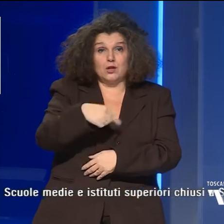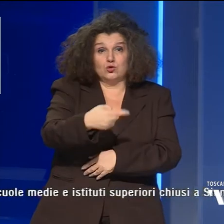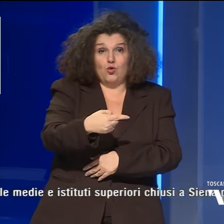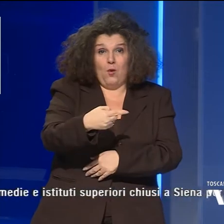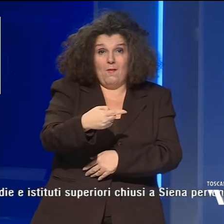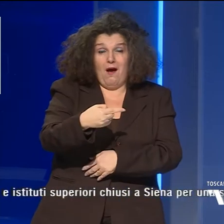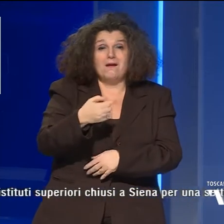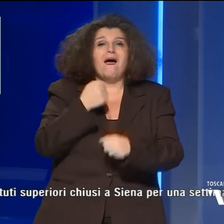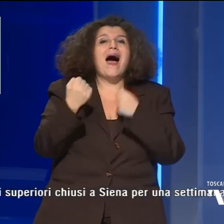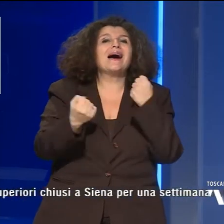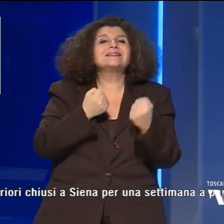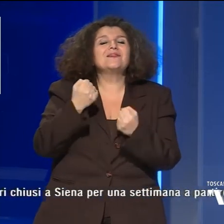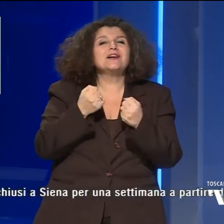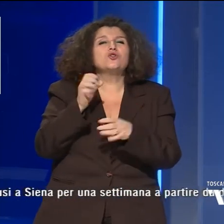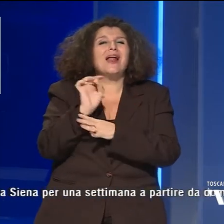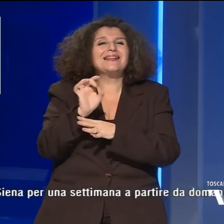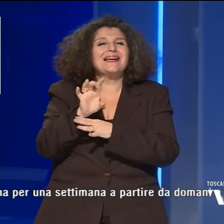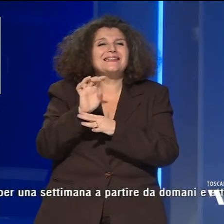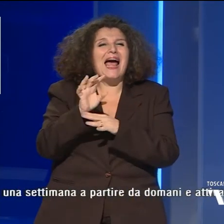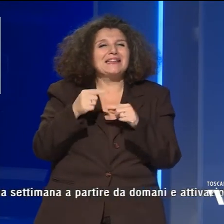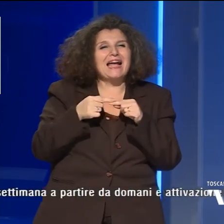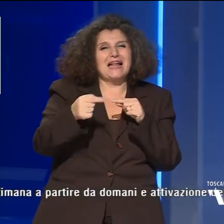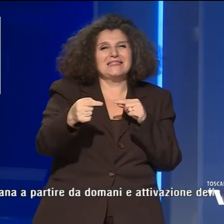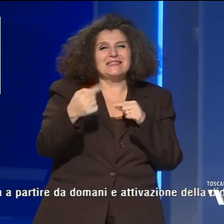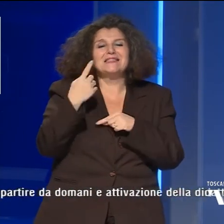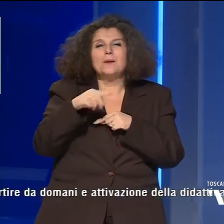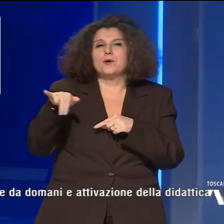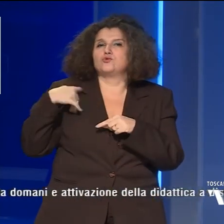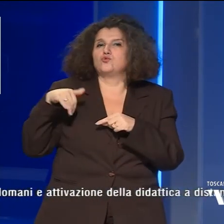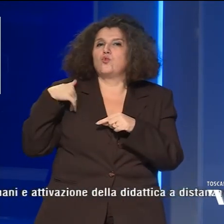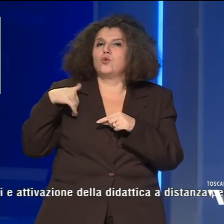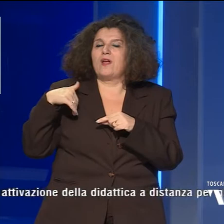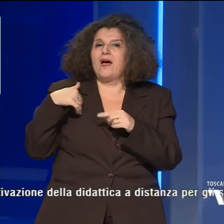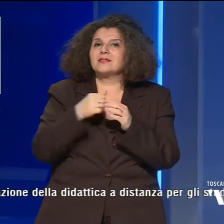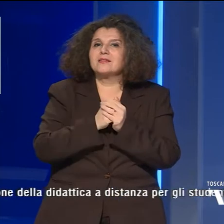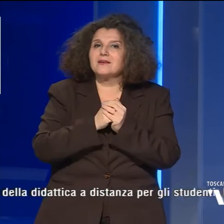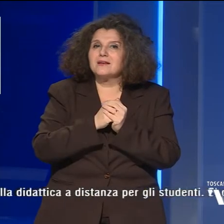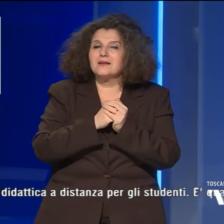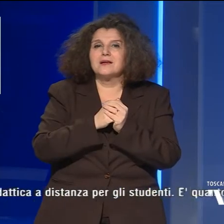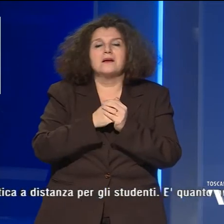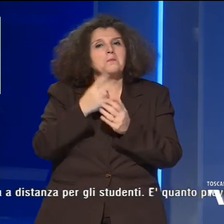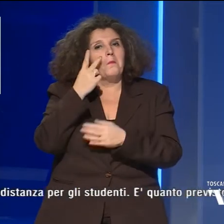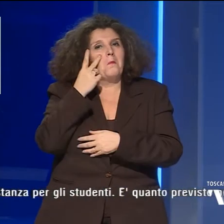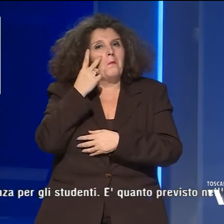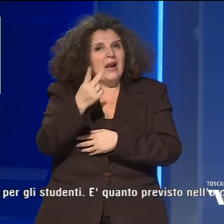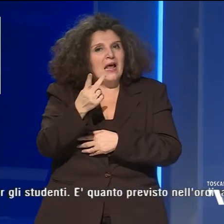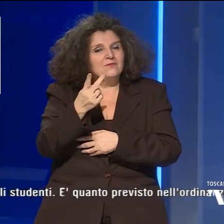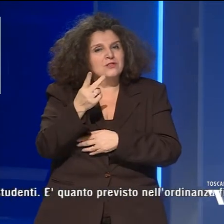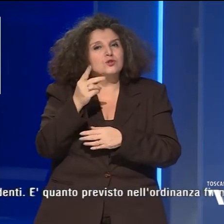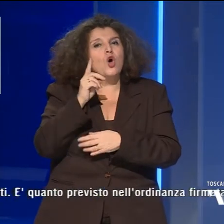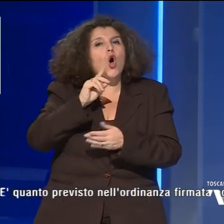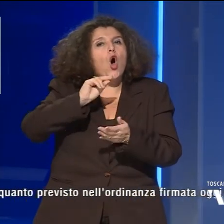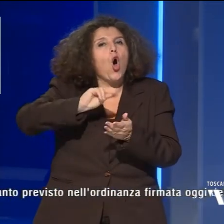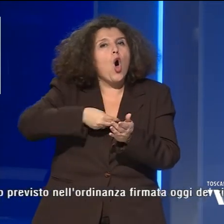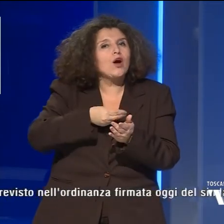e attivazione della didattica a distanza per gli studenti. È quanto previsto nell'ordinanza